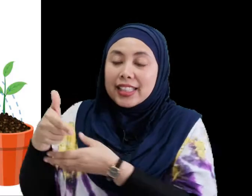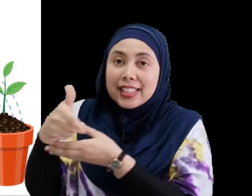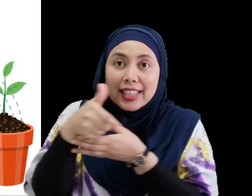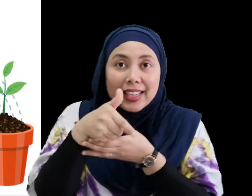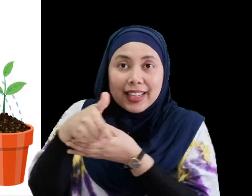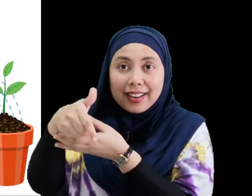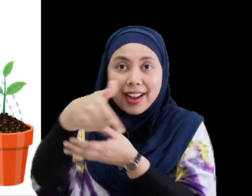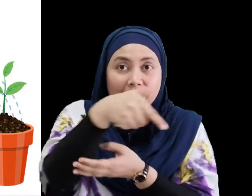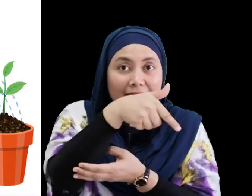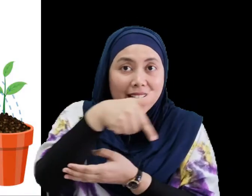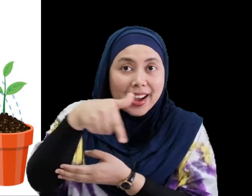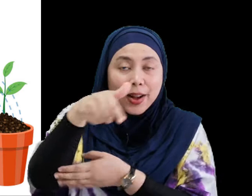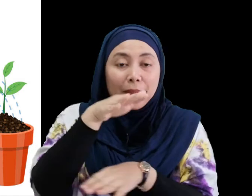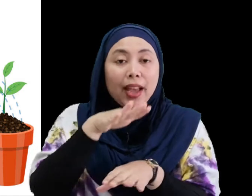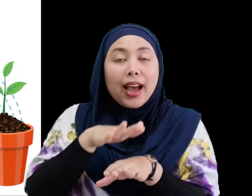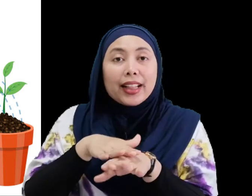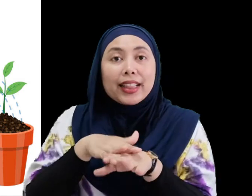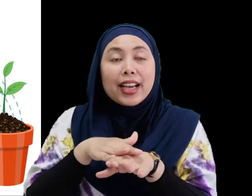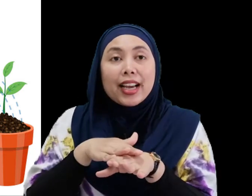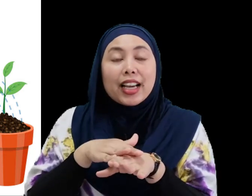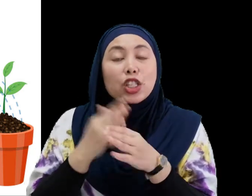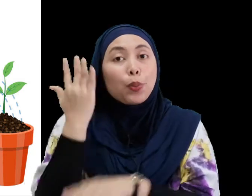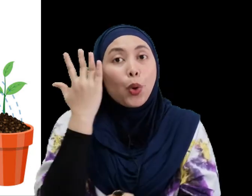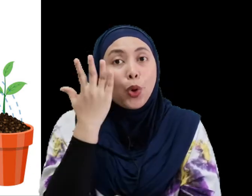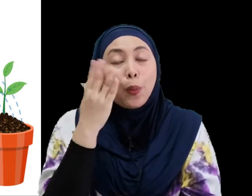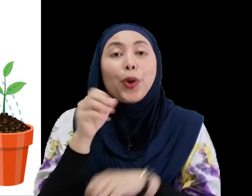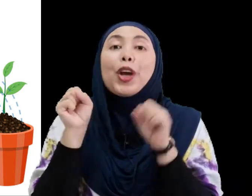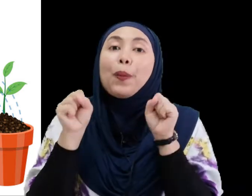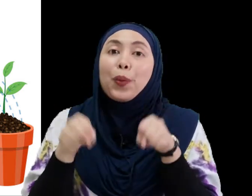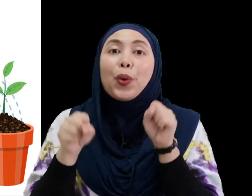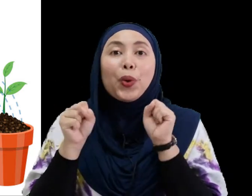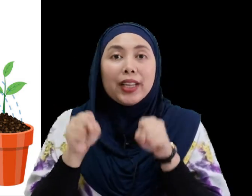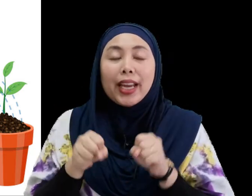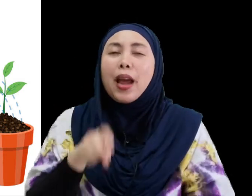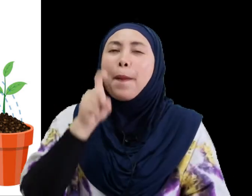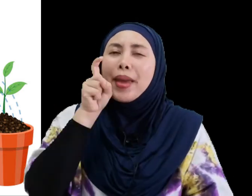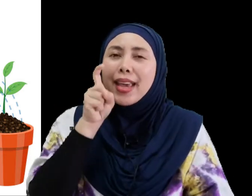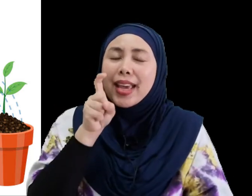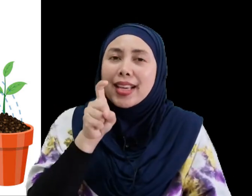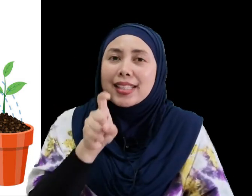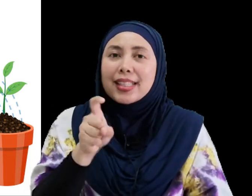siram Atas pokok pun boleh Mesti